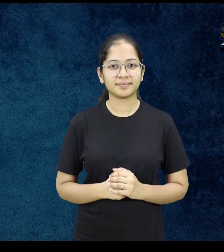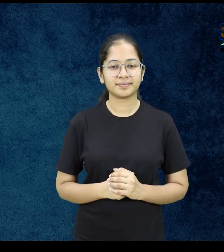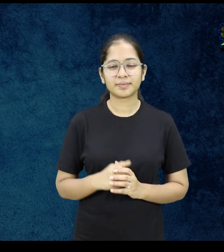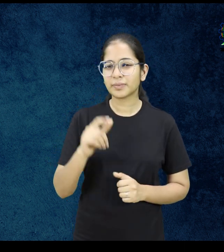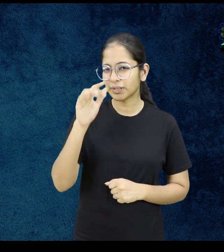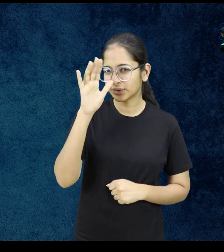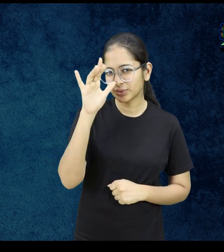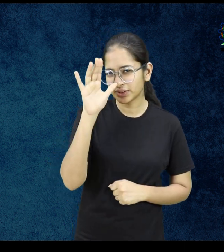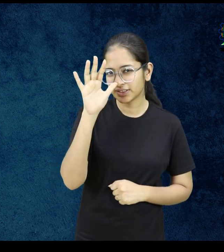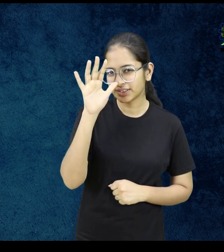छोट